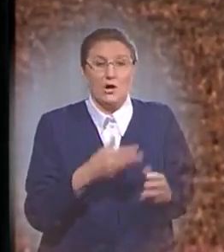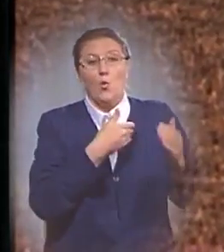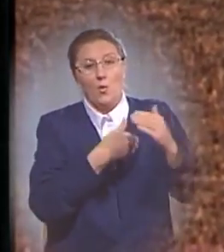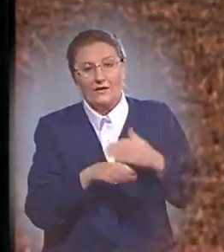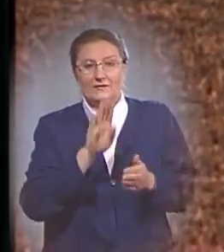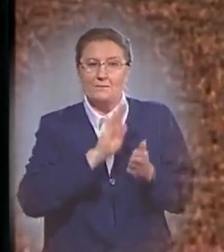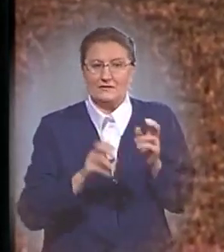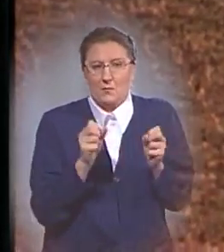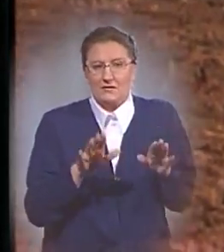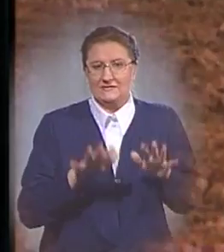безопасное место.